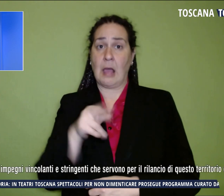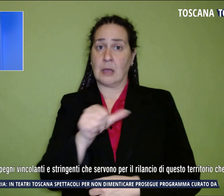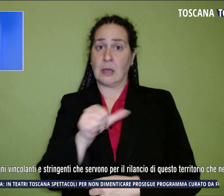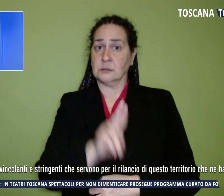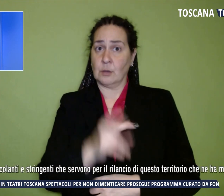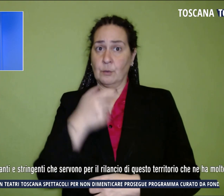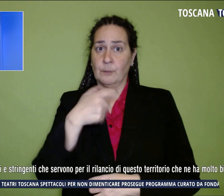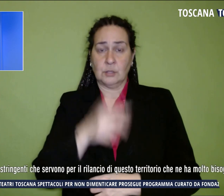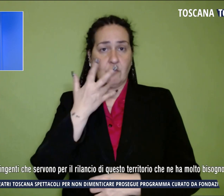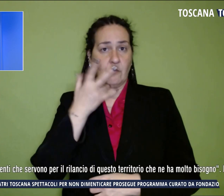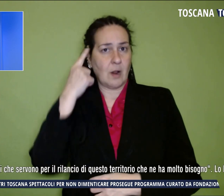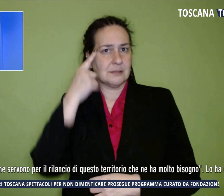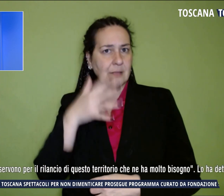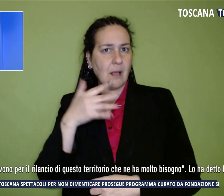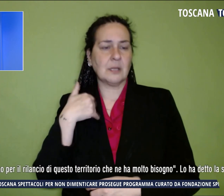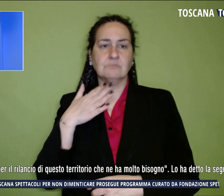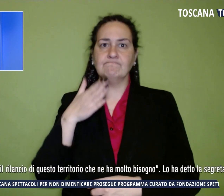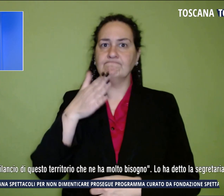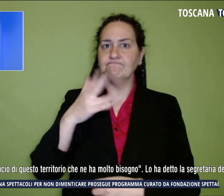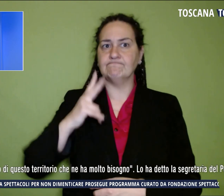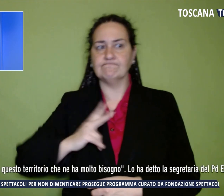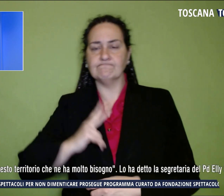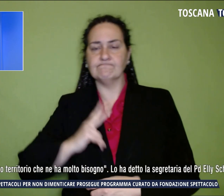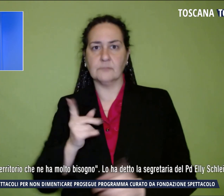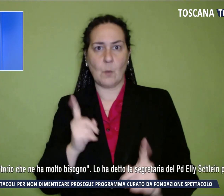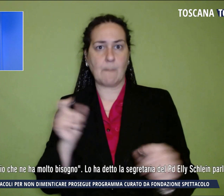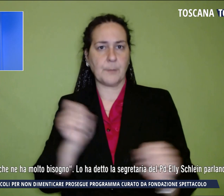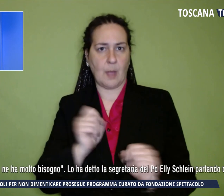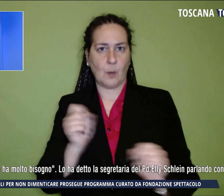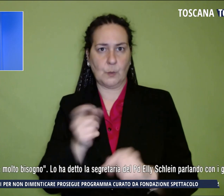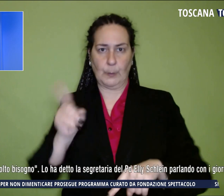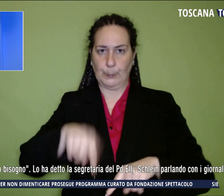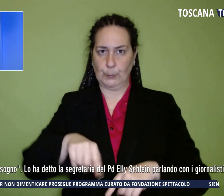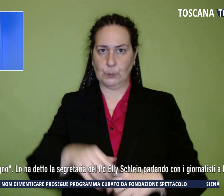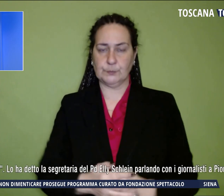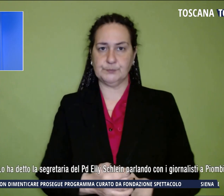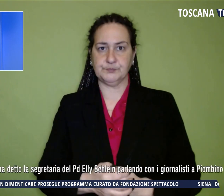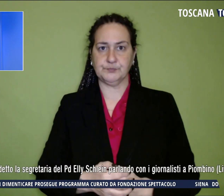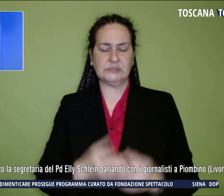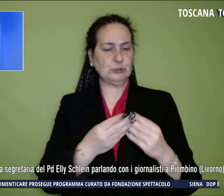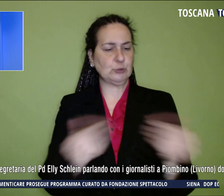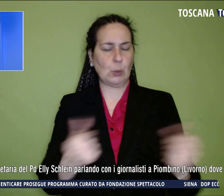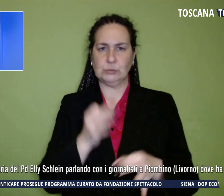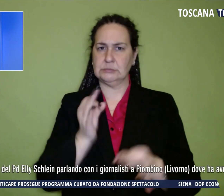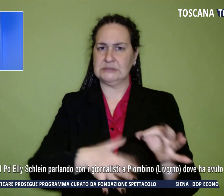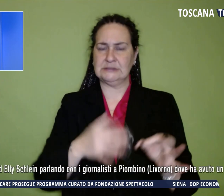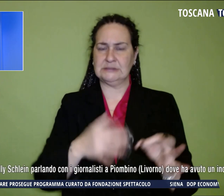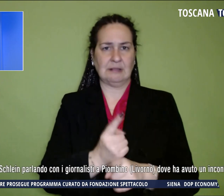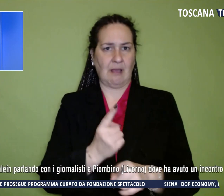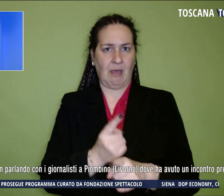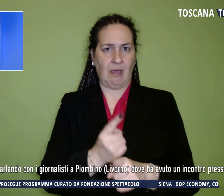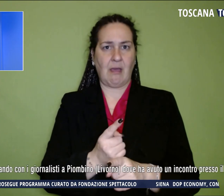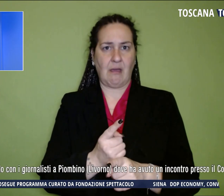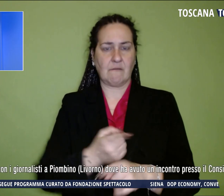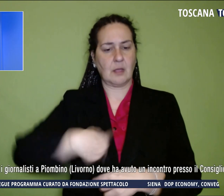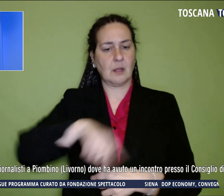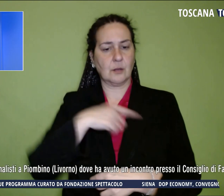speranze, ma anche le paure. Qui servono soluzioni in fretta, noi chiaramente faremo la nostra parte per sollecitare